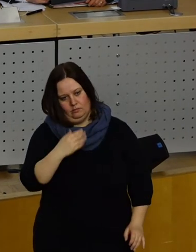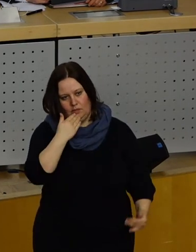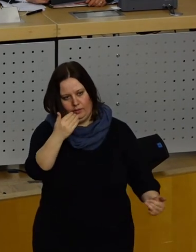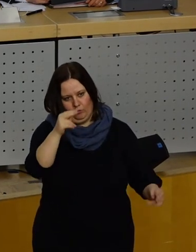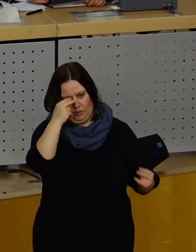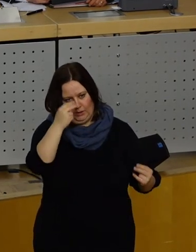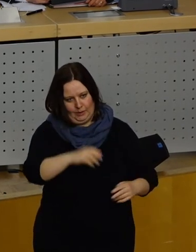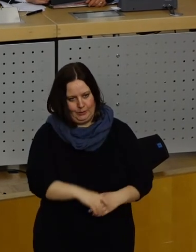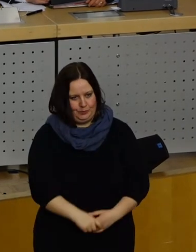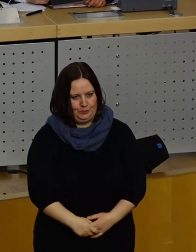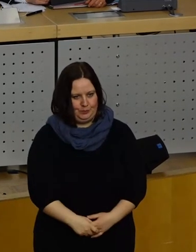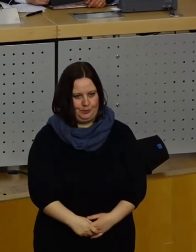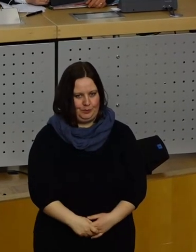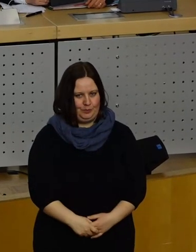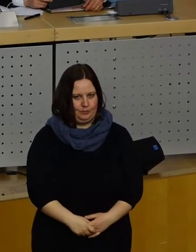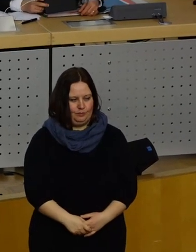Ihre Aufmerksamkeit.